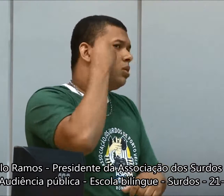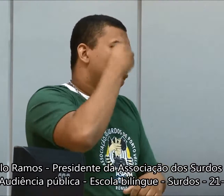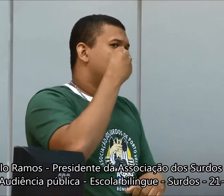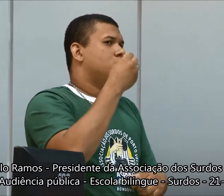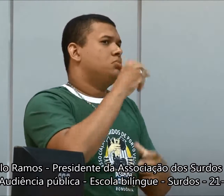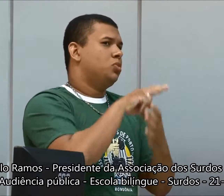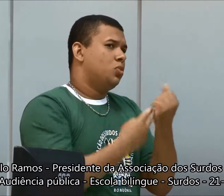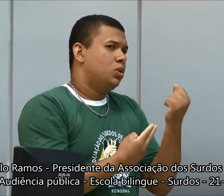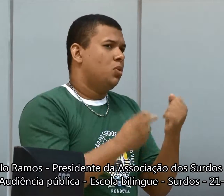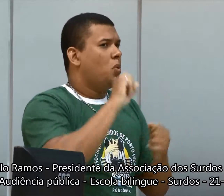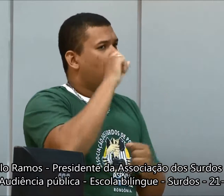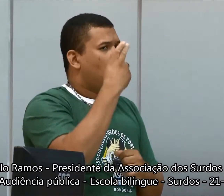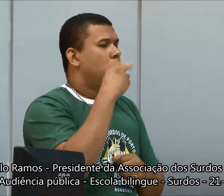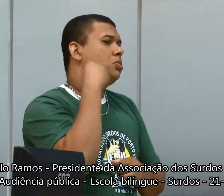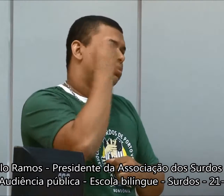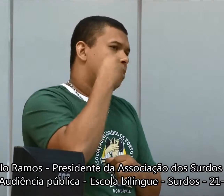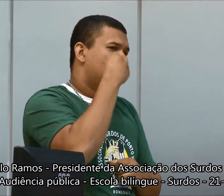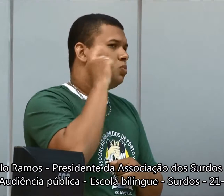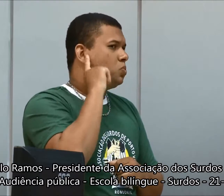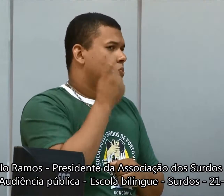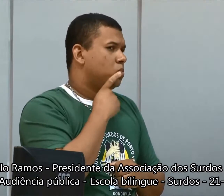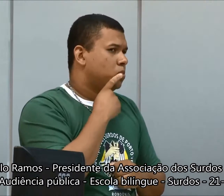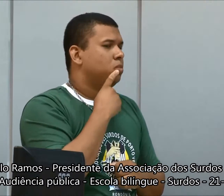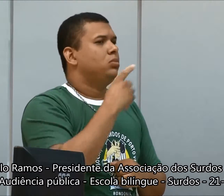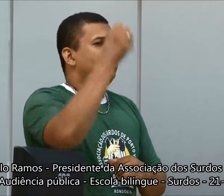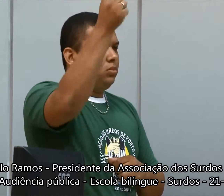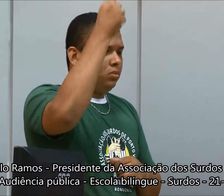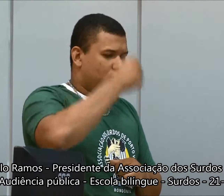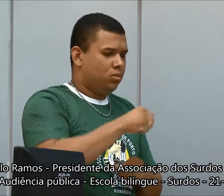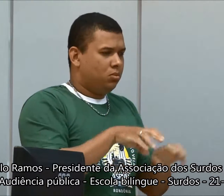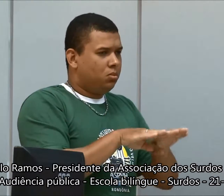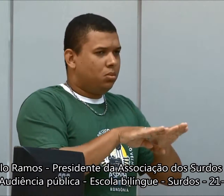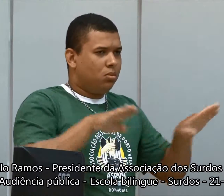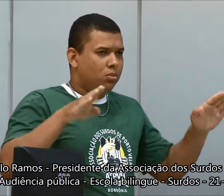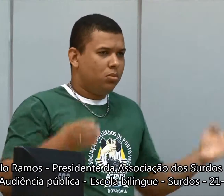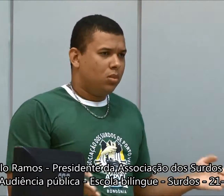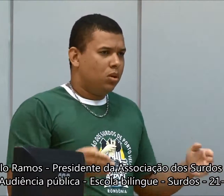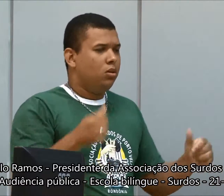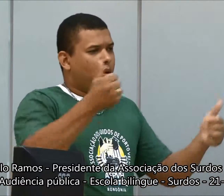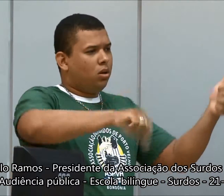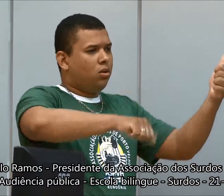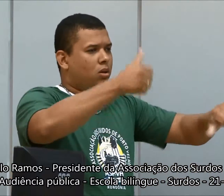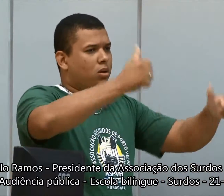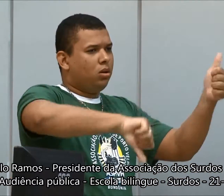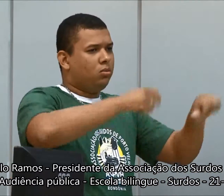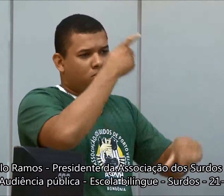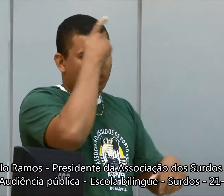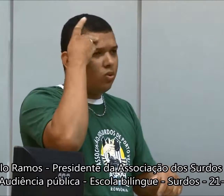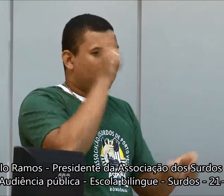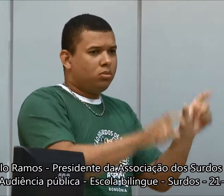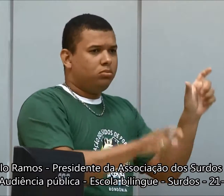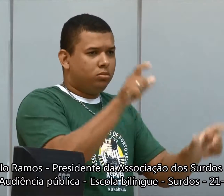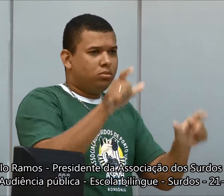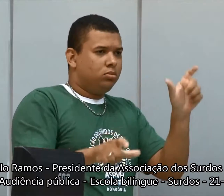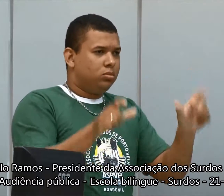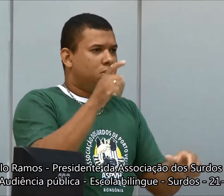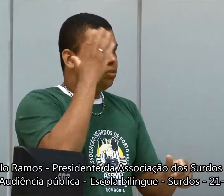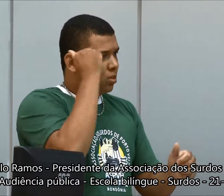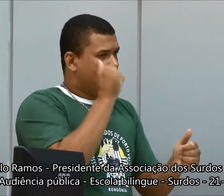chamar também outros de outros estados que têm experiência, né? Traga, pessoas, precisa ter banca para avaliar essas pessoas que